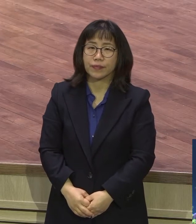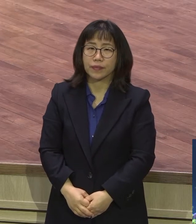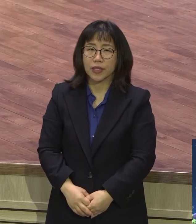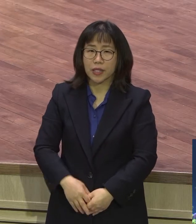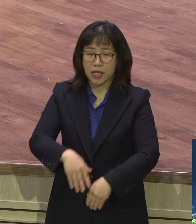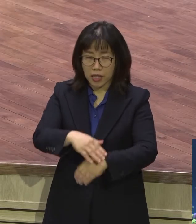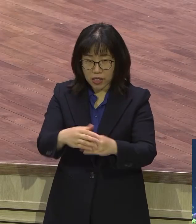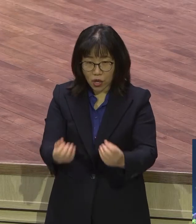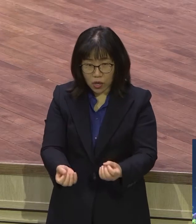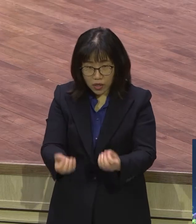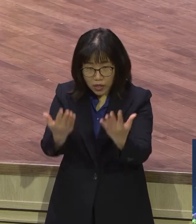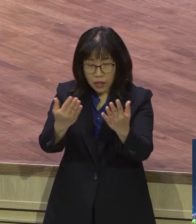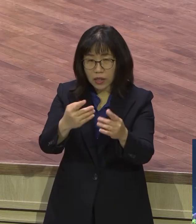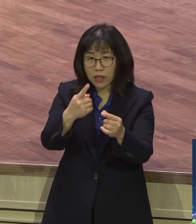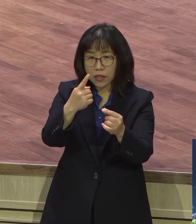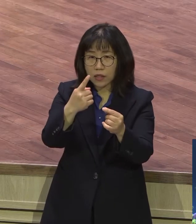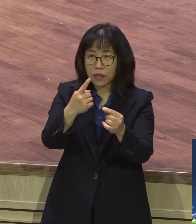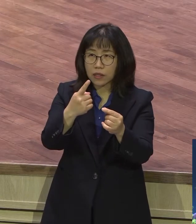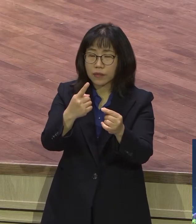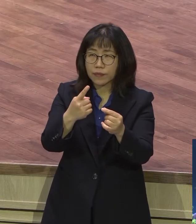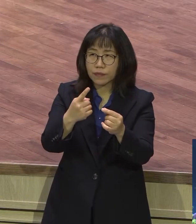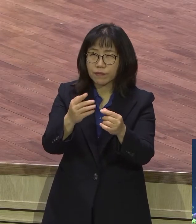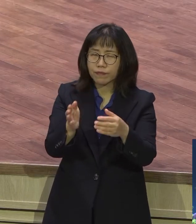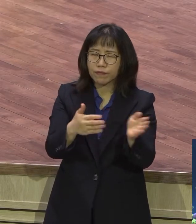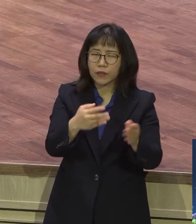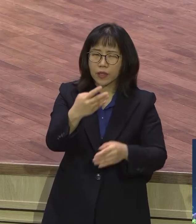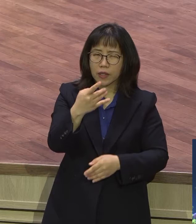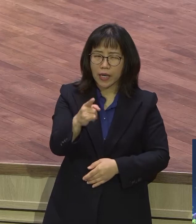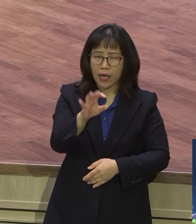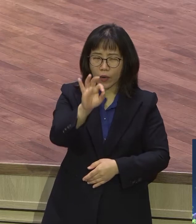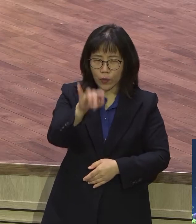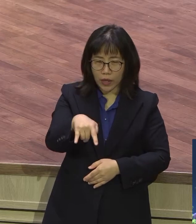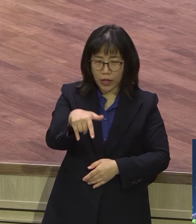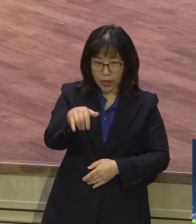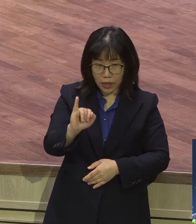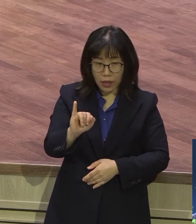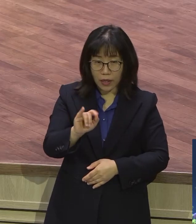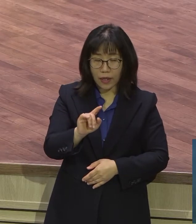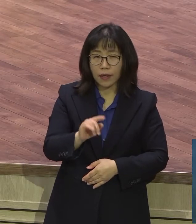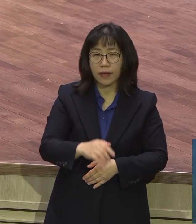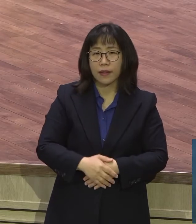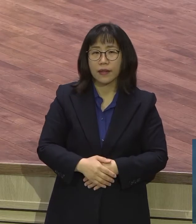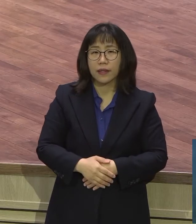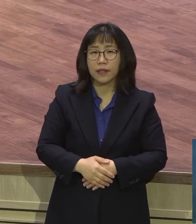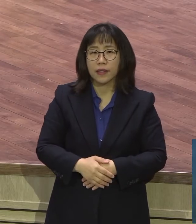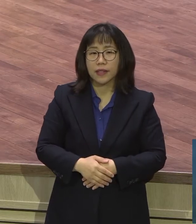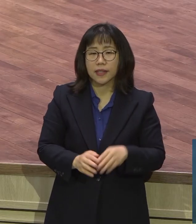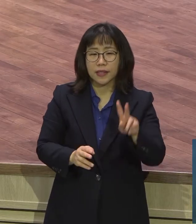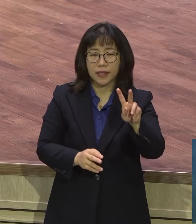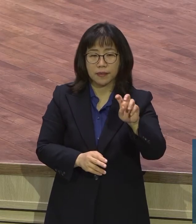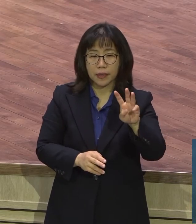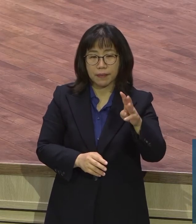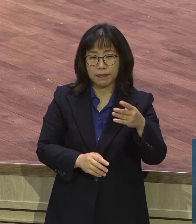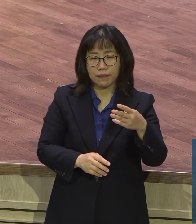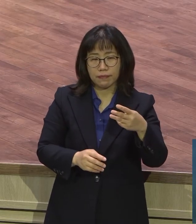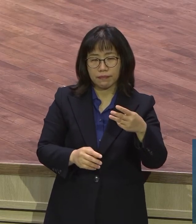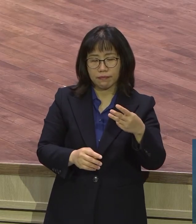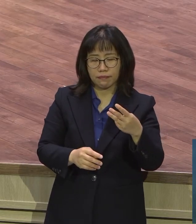부르는 이 래위기 23장 이재롱은 이렇게 말씀합니다. 이스라엘 자손에게 말하이르라. 이것이